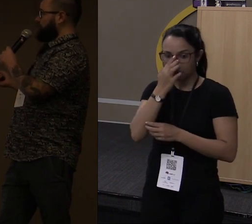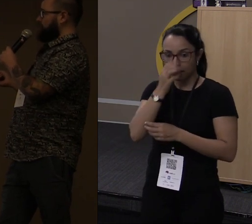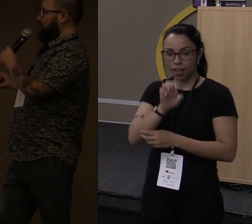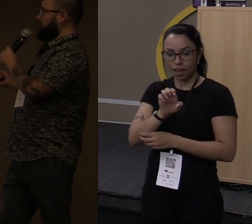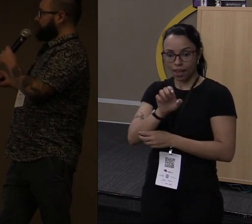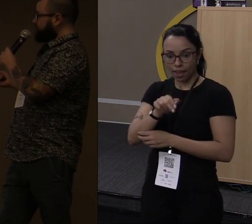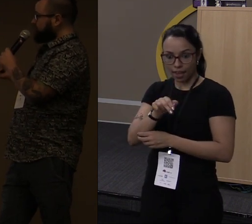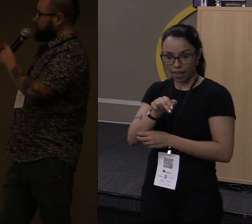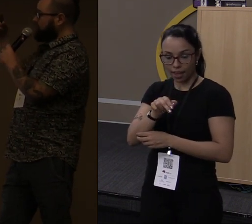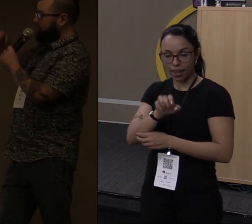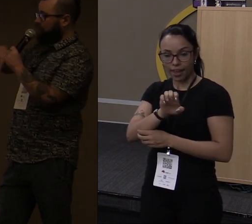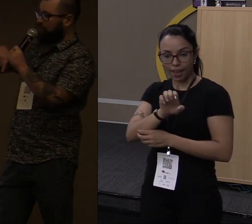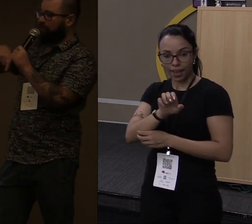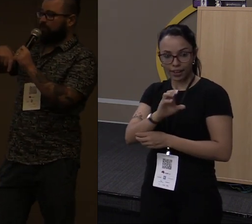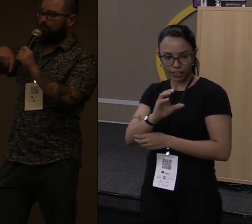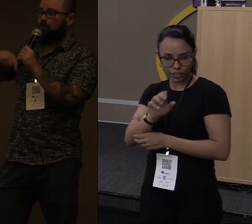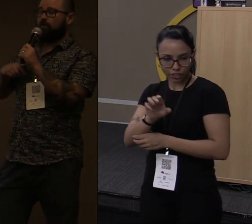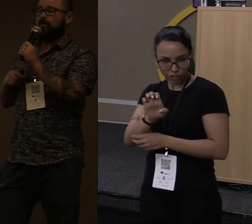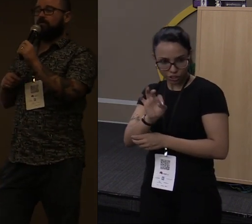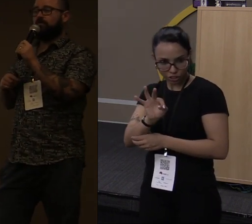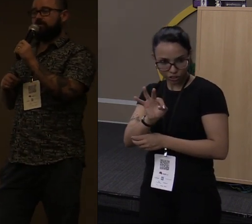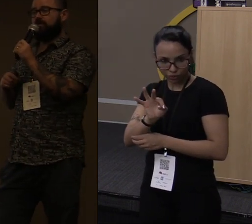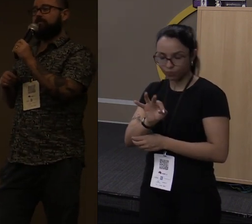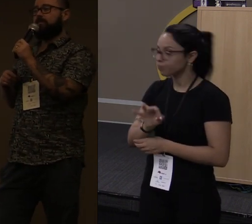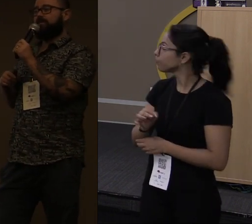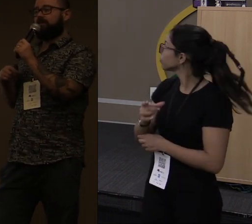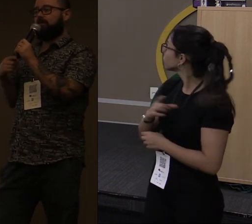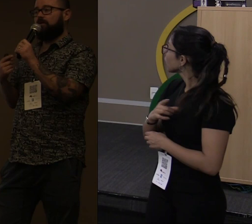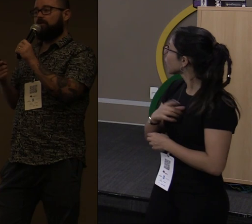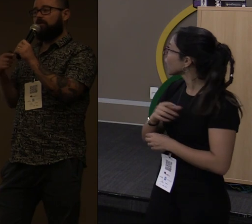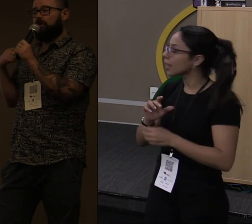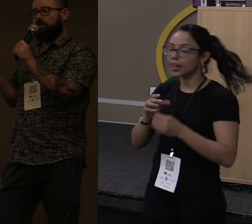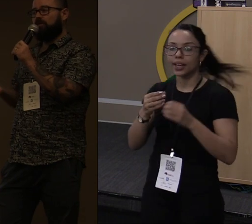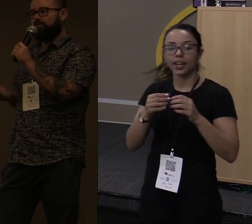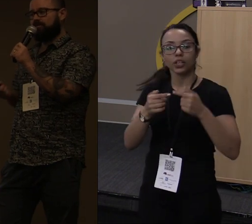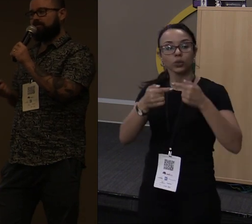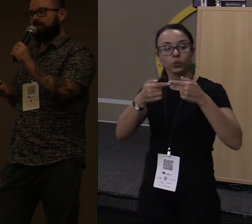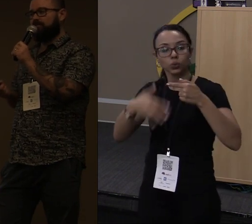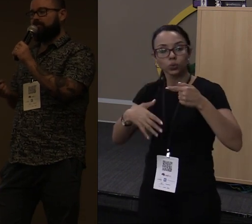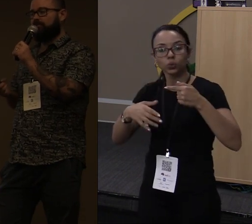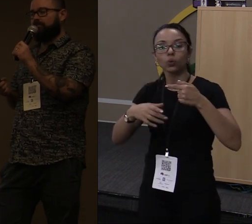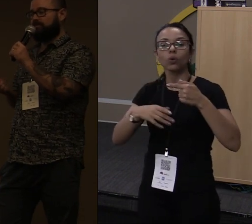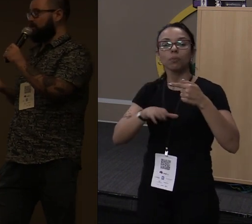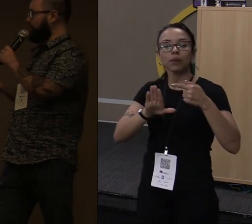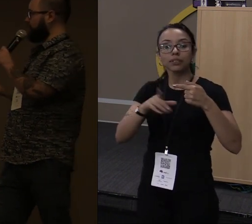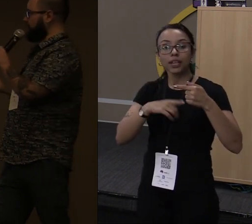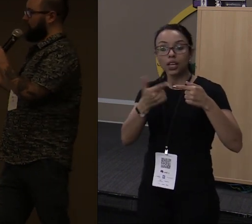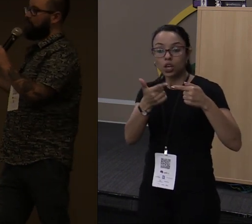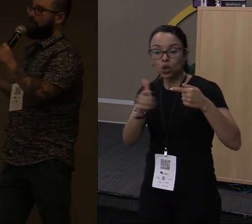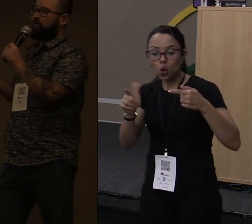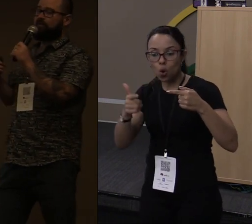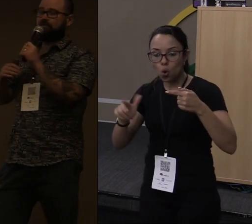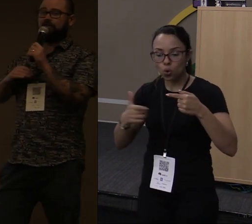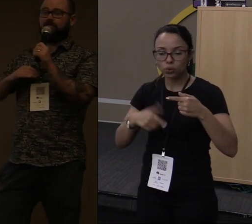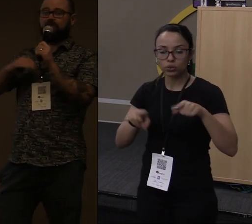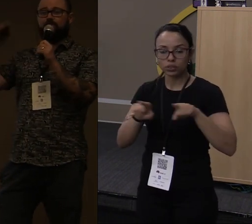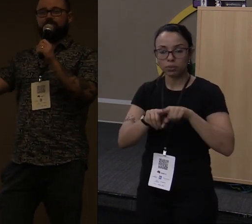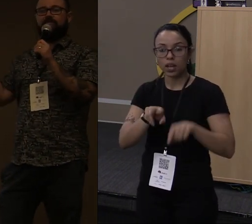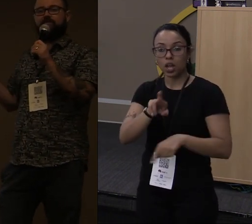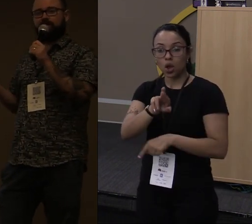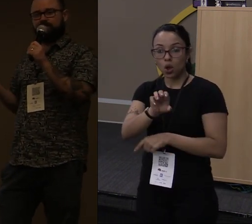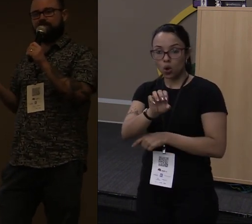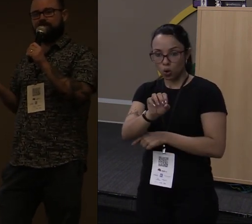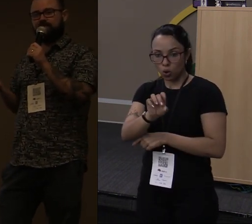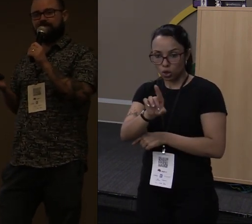Sistema operacional, eu citei o do Google, o Fuxia, mas tem o Rodox, que é um sistema operacional escrito